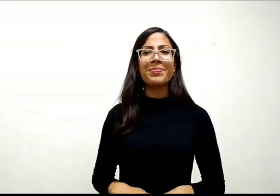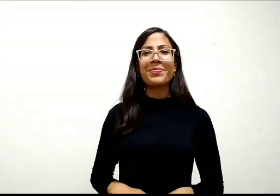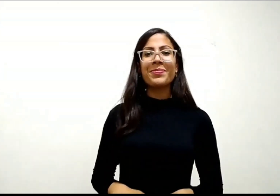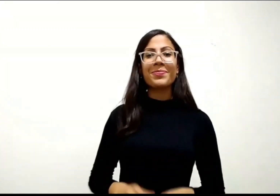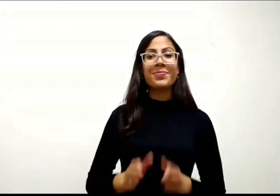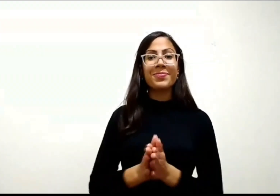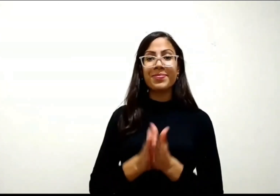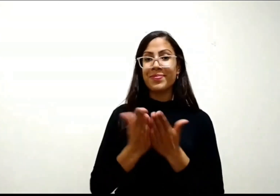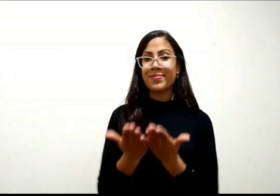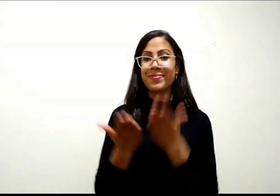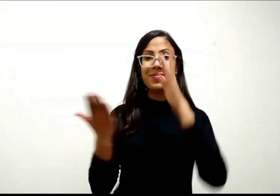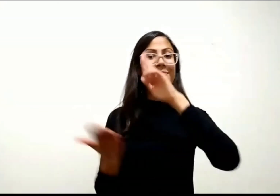Palavra do Senhor